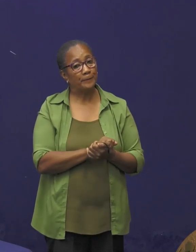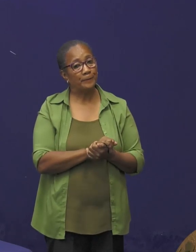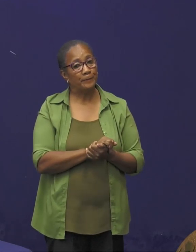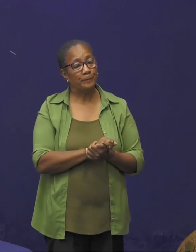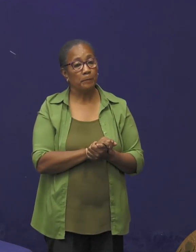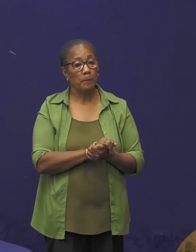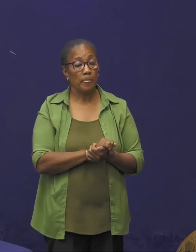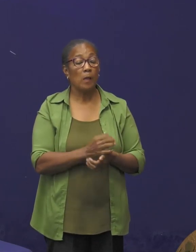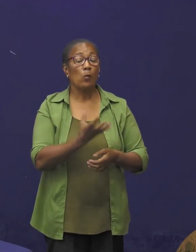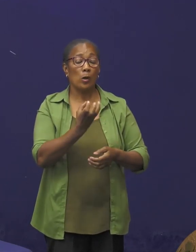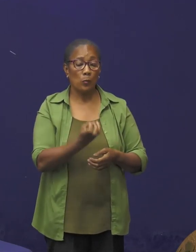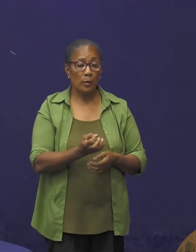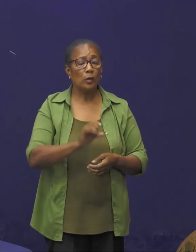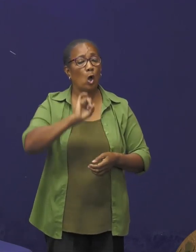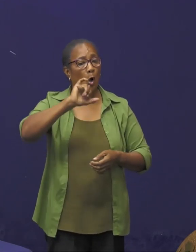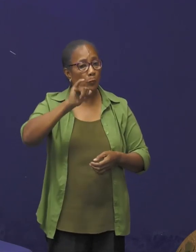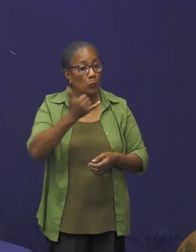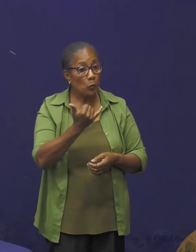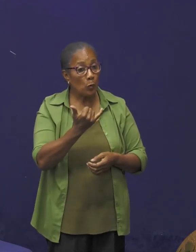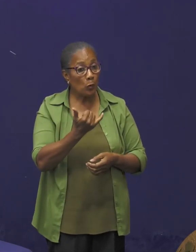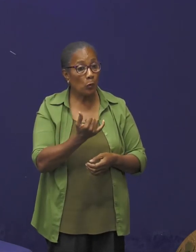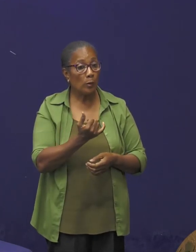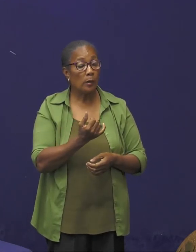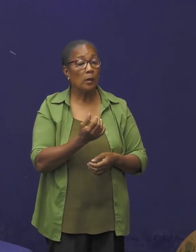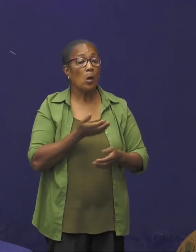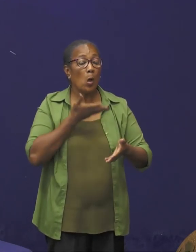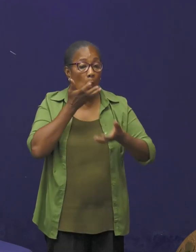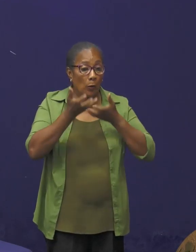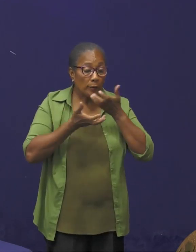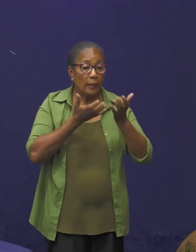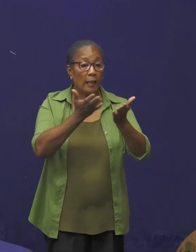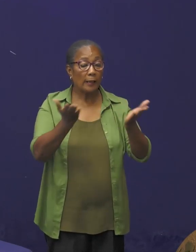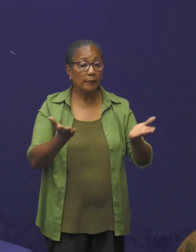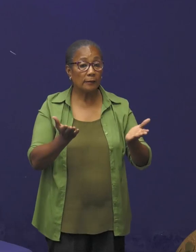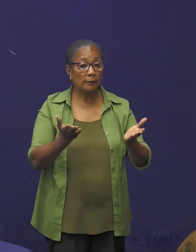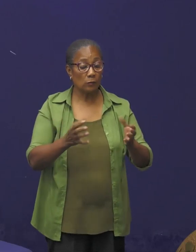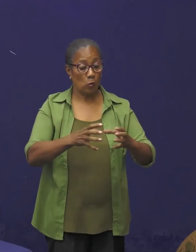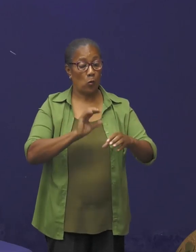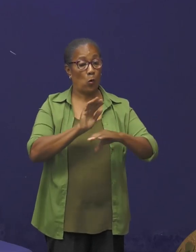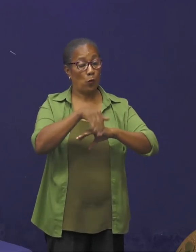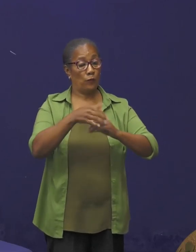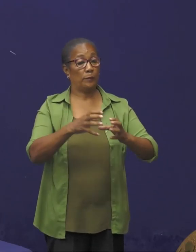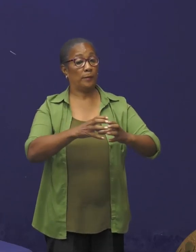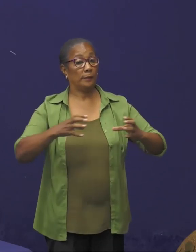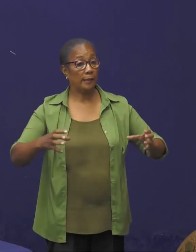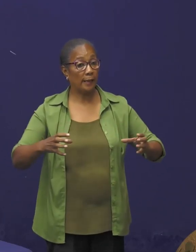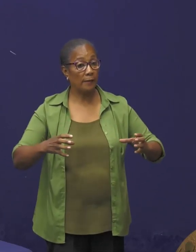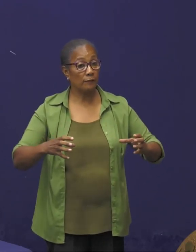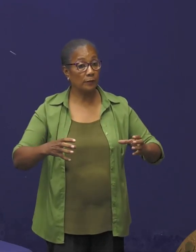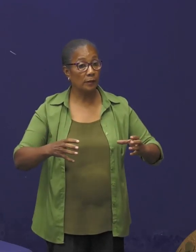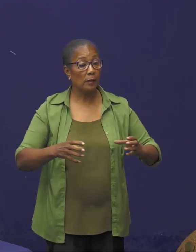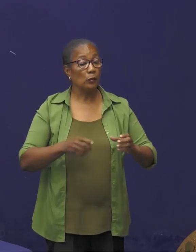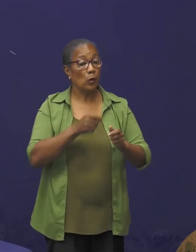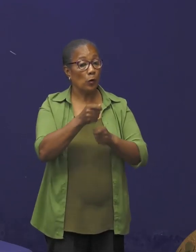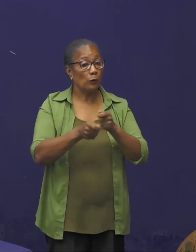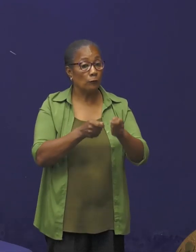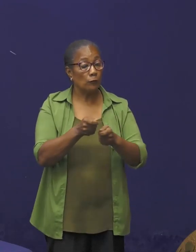We willen dus wederom onder de aandacht brengen van bedrijven die uit voorzorg